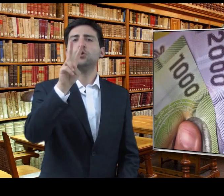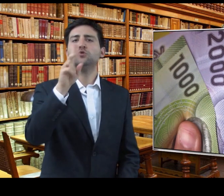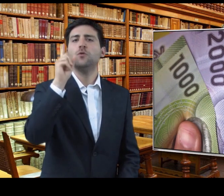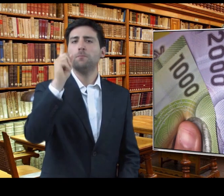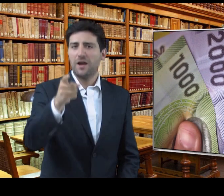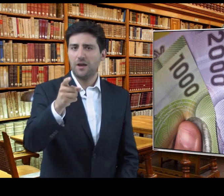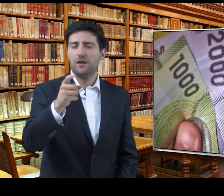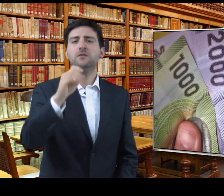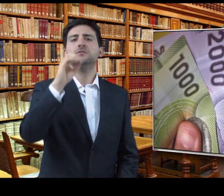mensuales.